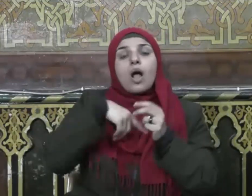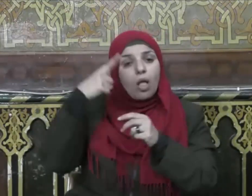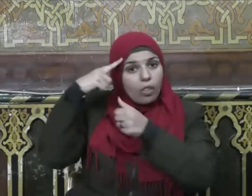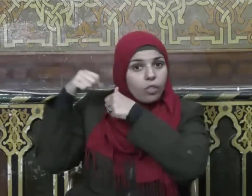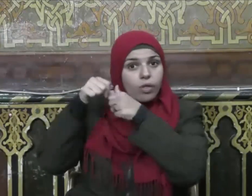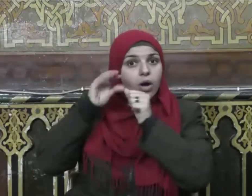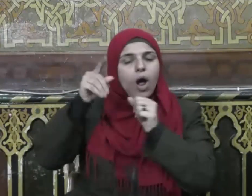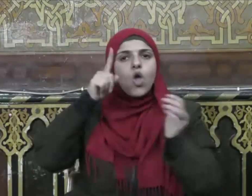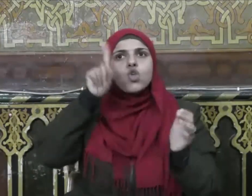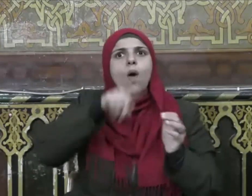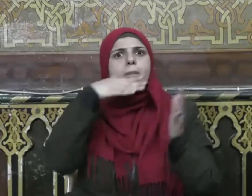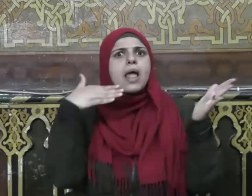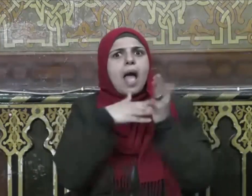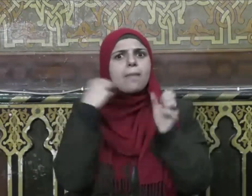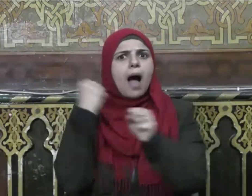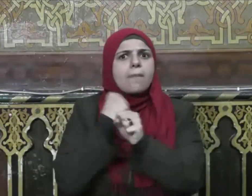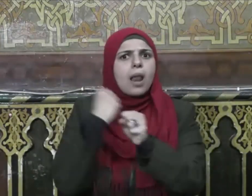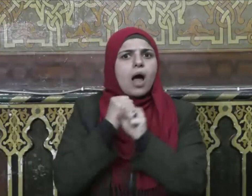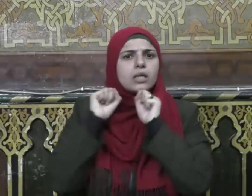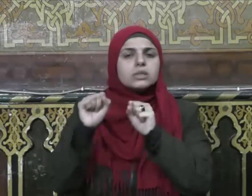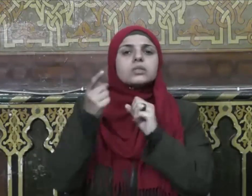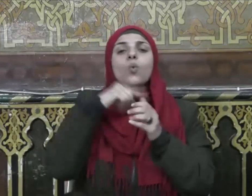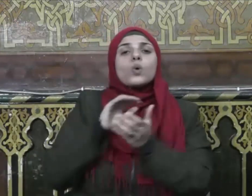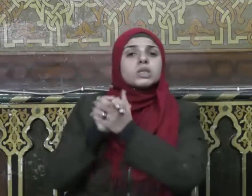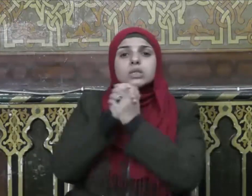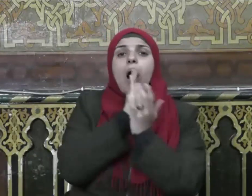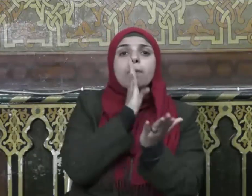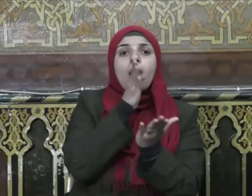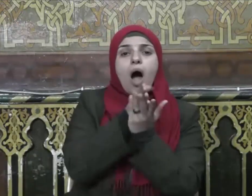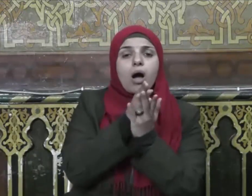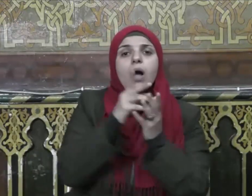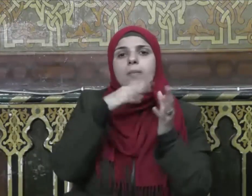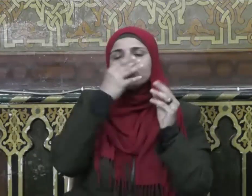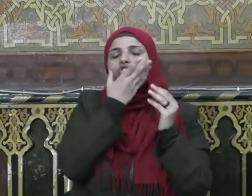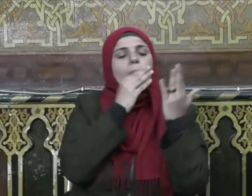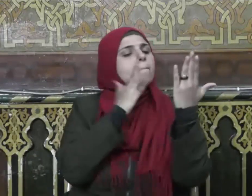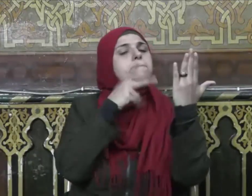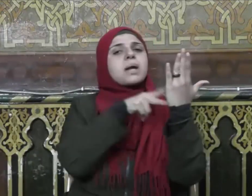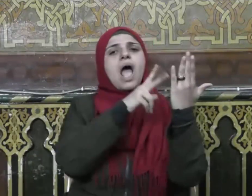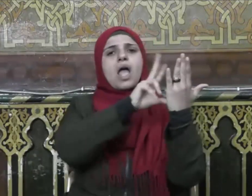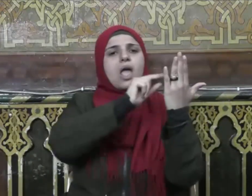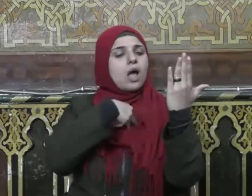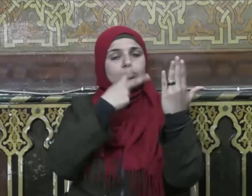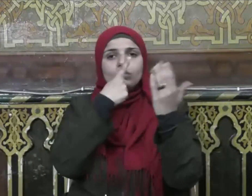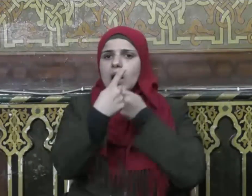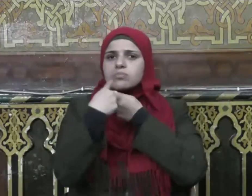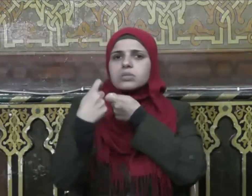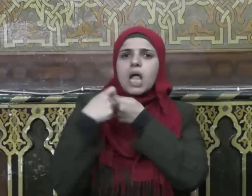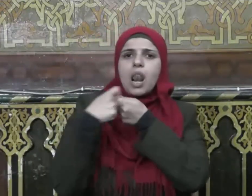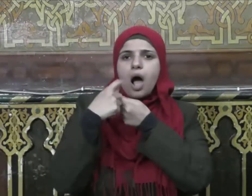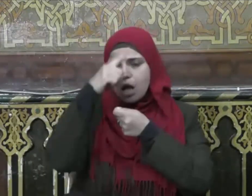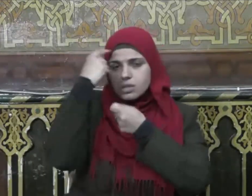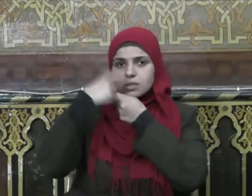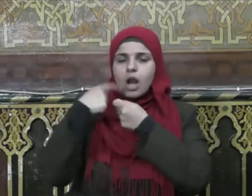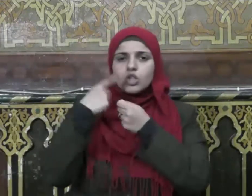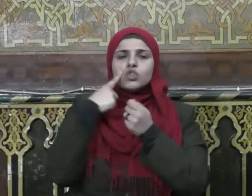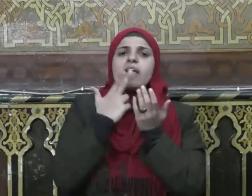بالآخرة عمله والصاحب الحق مرآة أخيه يحثه على الخير وينهاه عن الشر